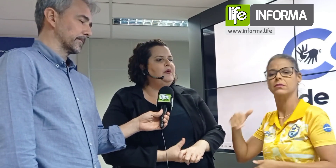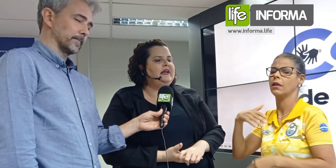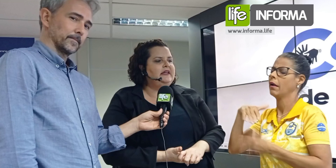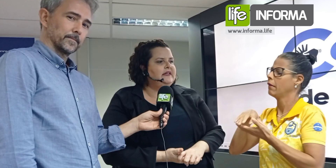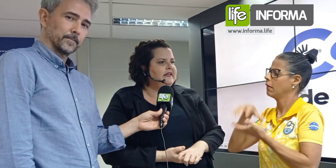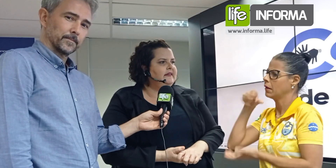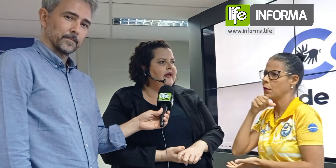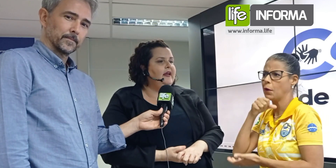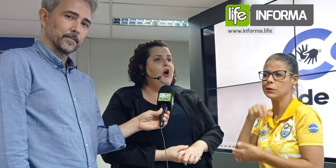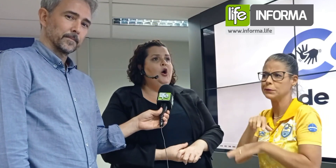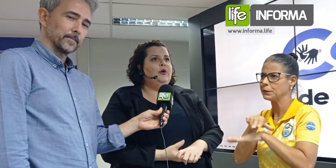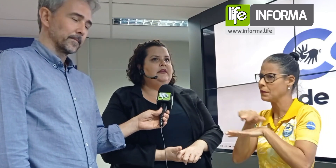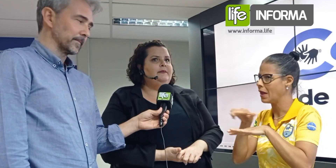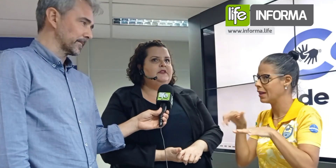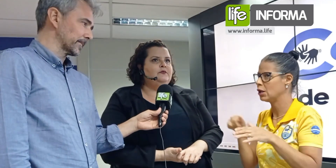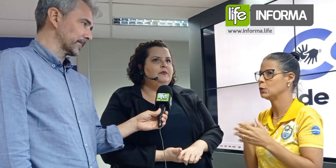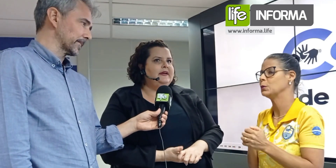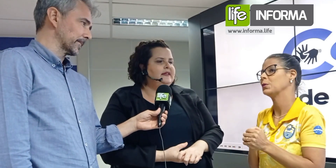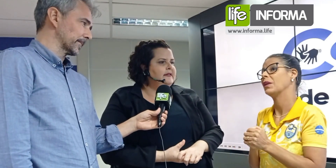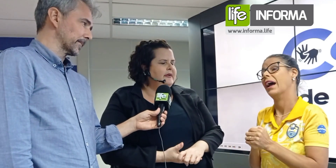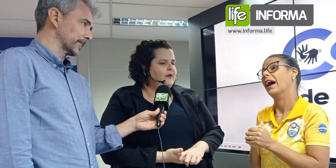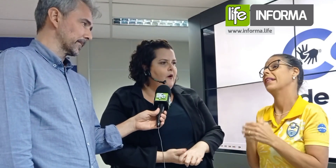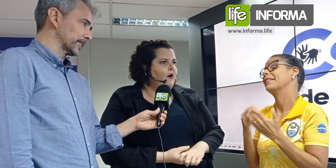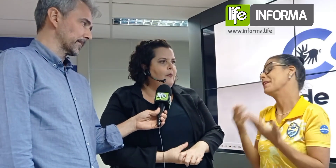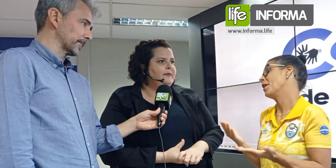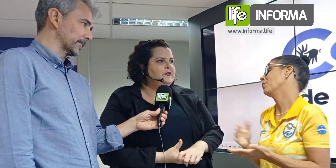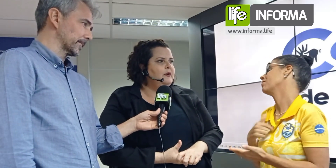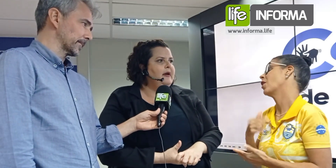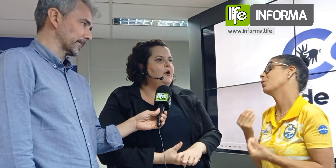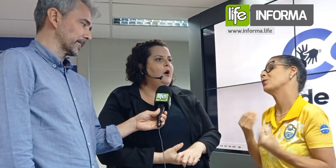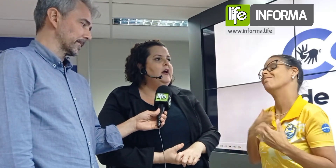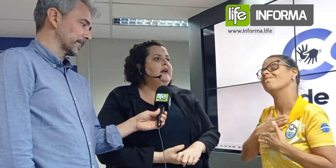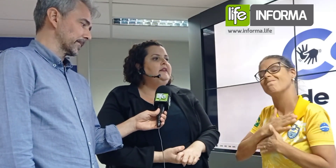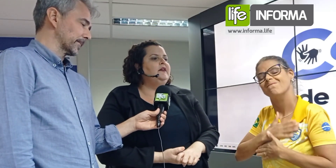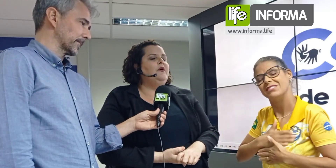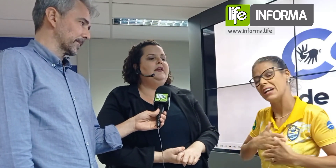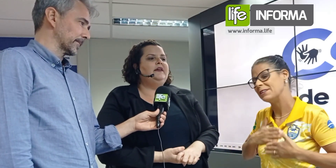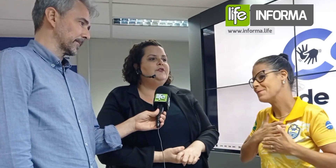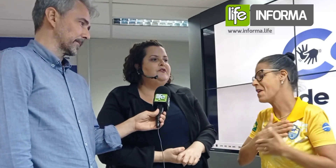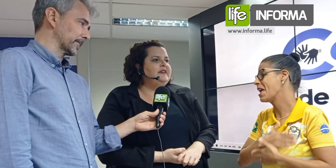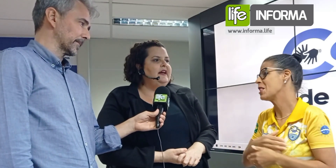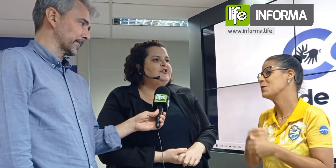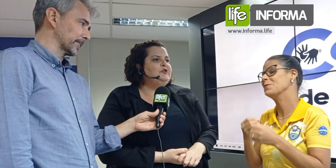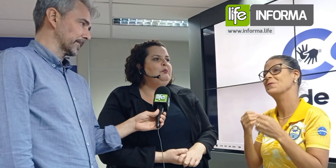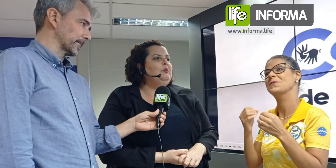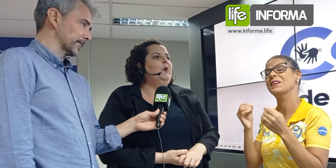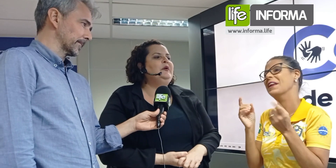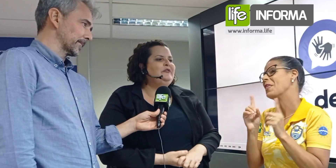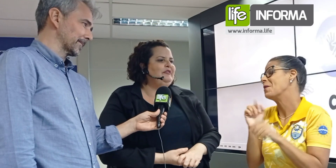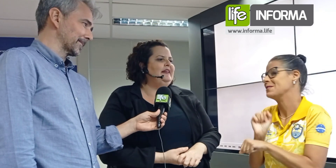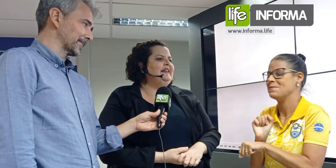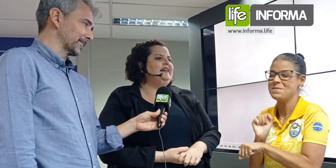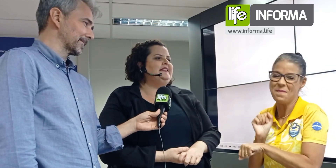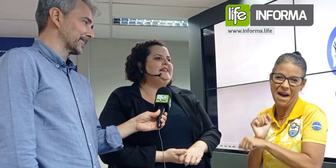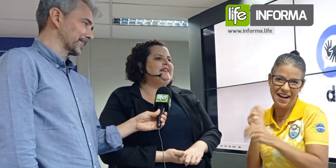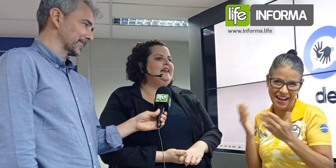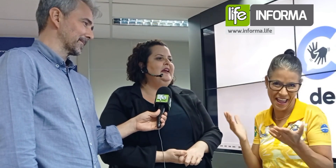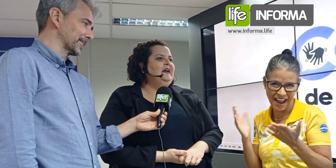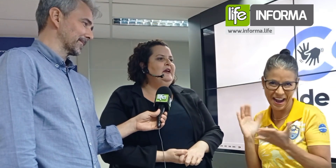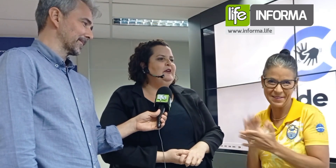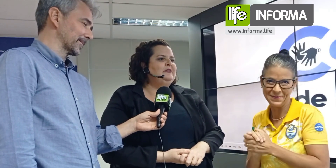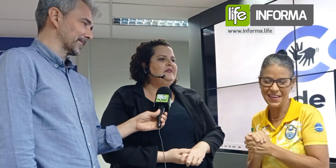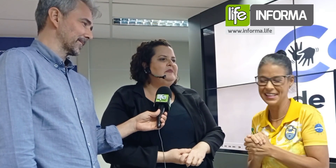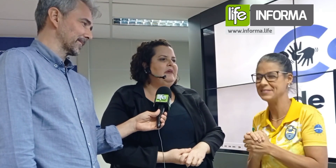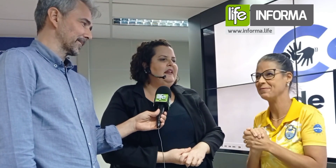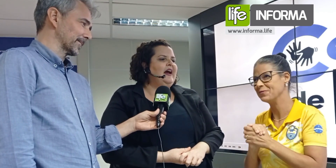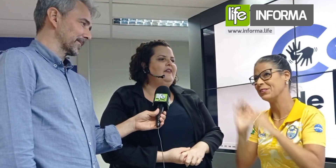o bebê tem, o que a criança tem, ou até mesmo uma criança maior, uma pessoa maior, então, olha, eu, de verdade, estou muito feliz, assim,